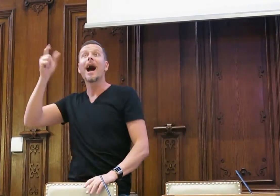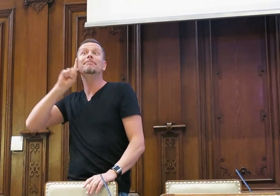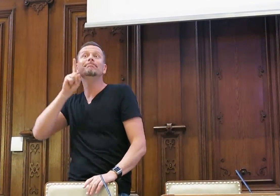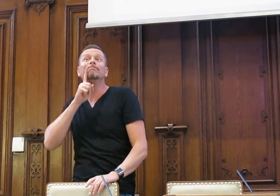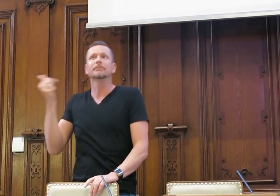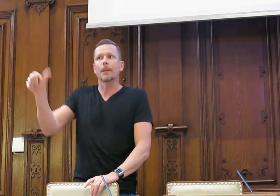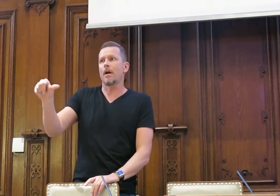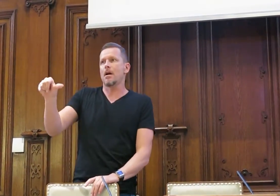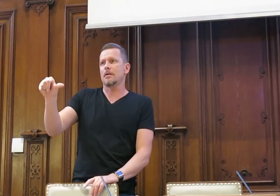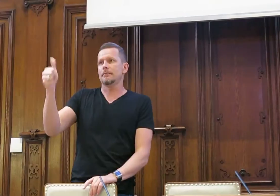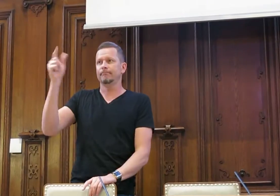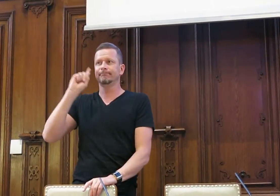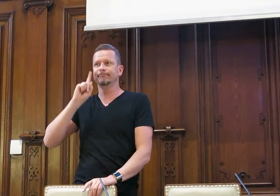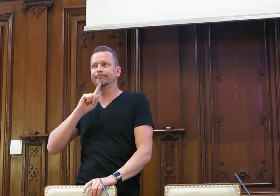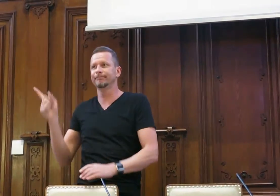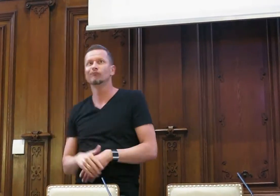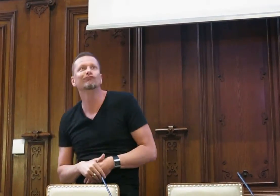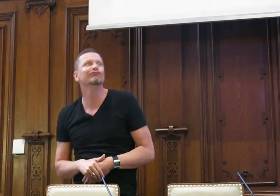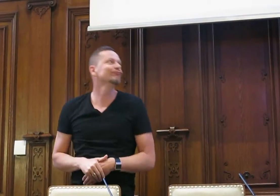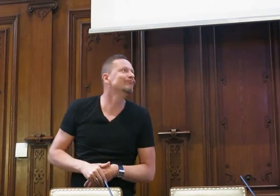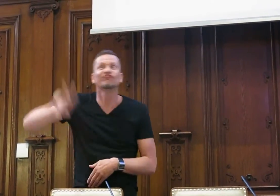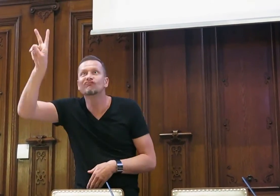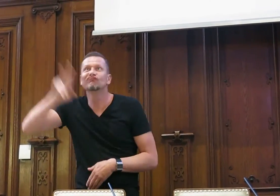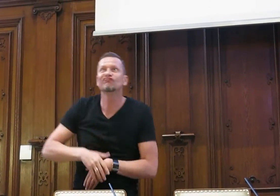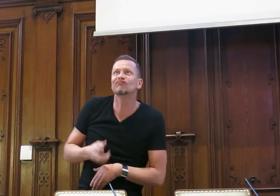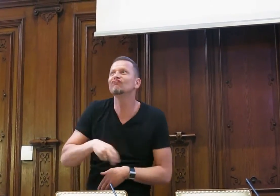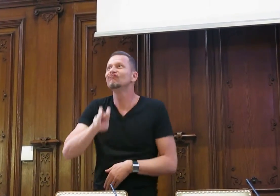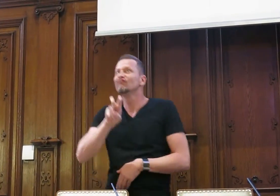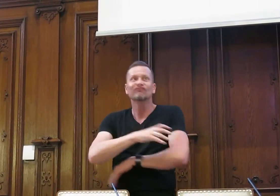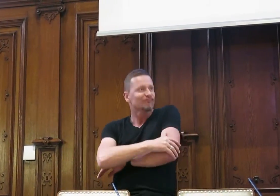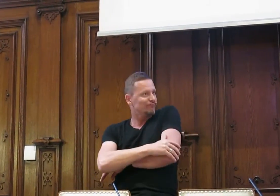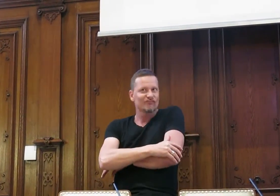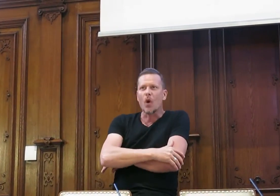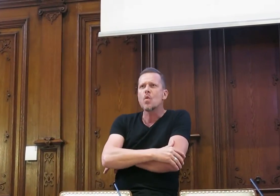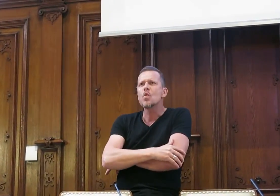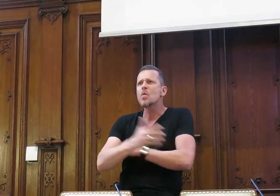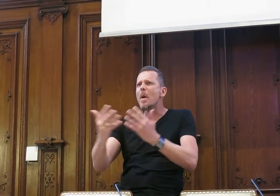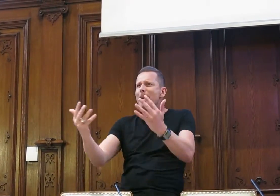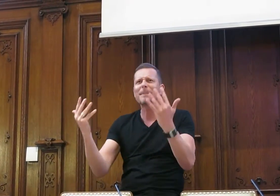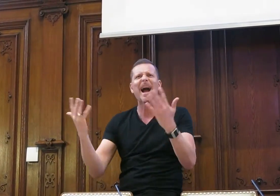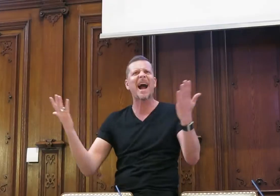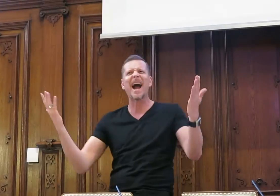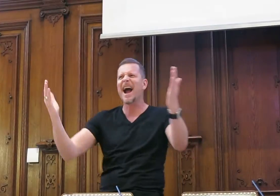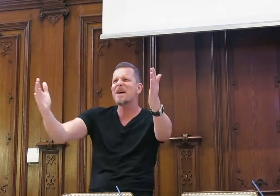und es ist auch eine gehörlose Person dabei, die sich freut, schon irgendwo ein Sitzplatz zu ergattern.